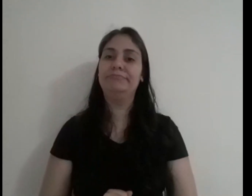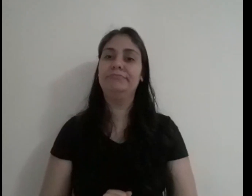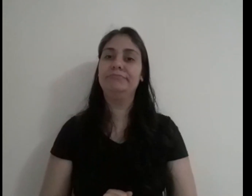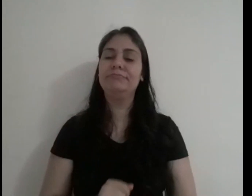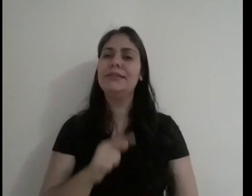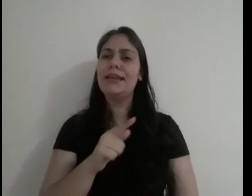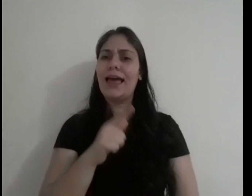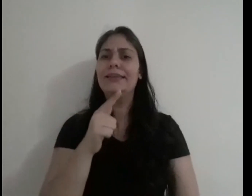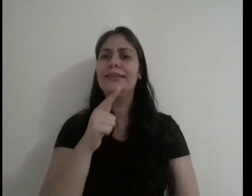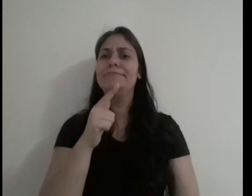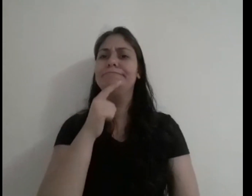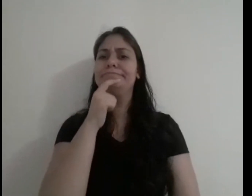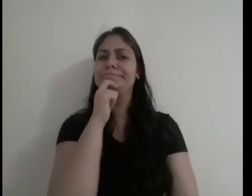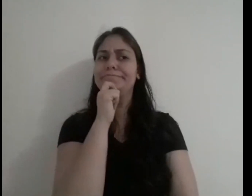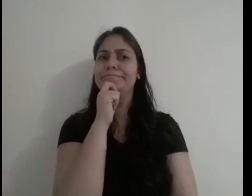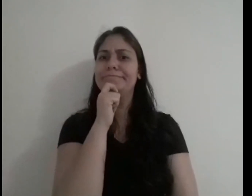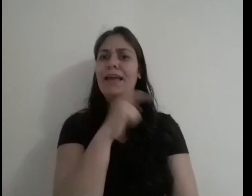E aí ficou pensando,